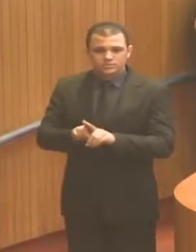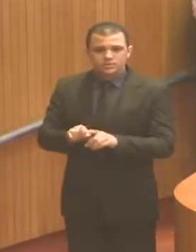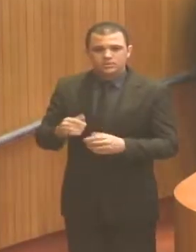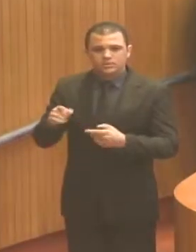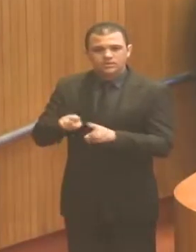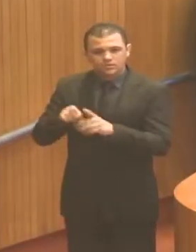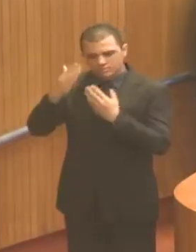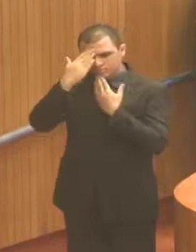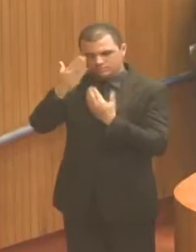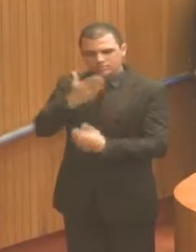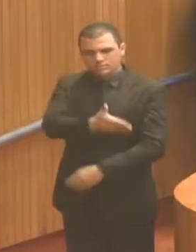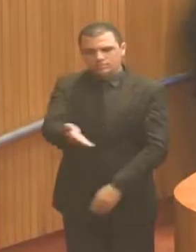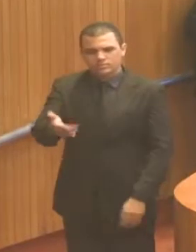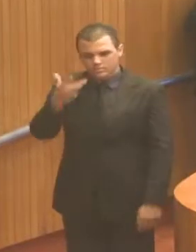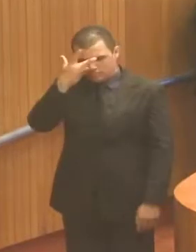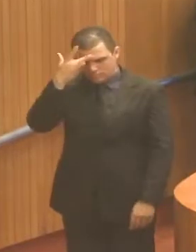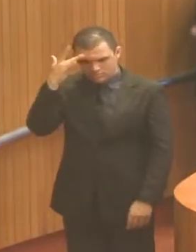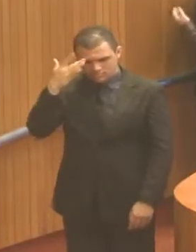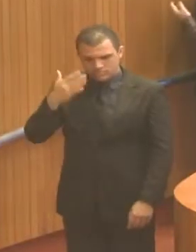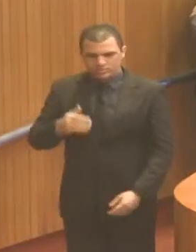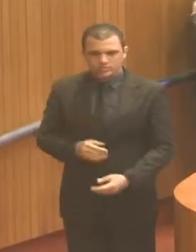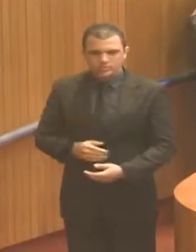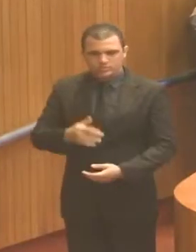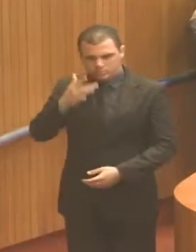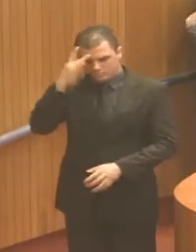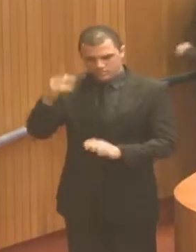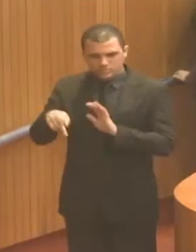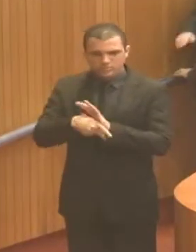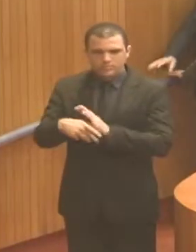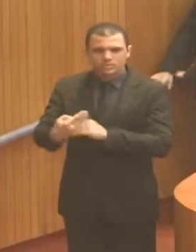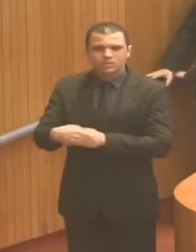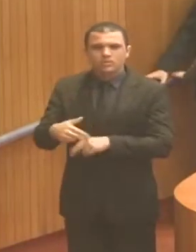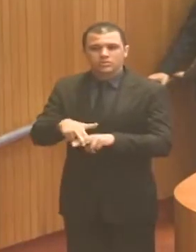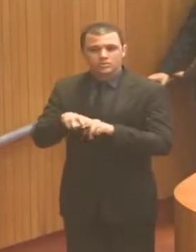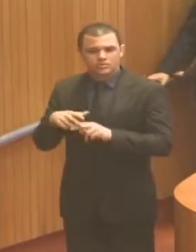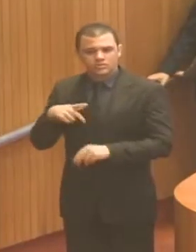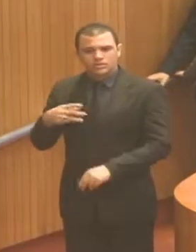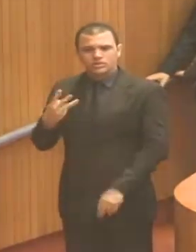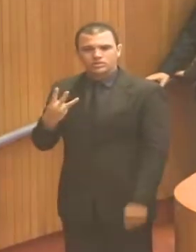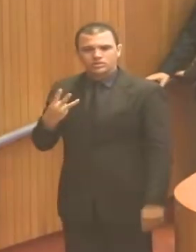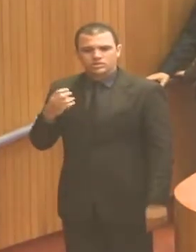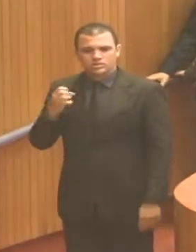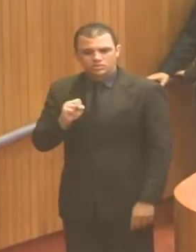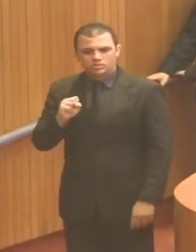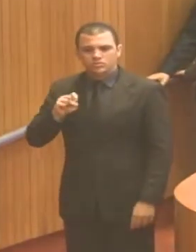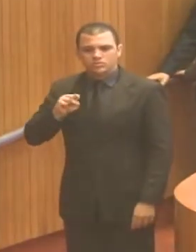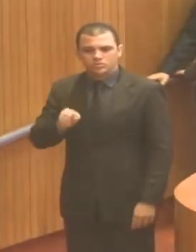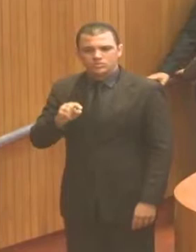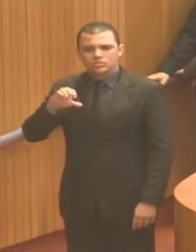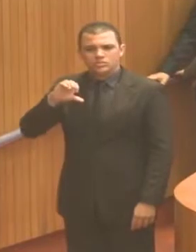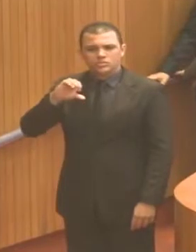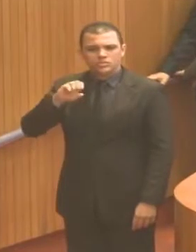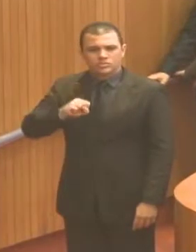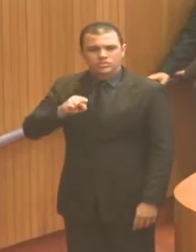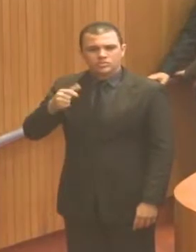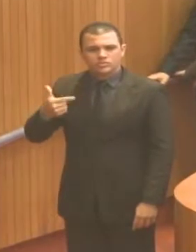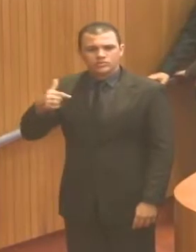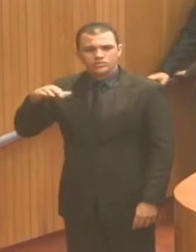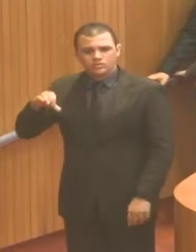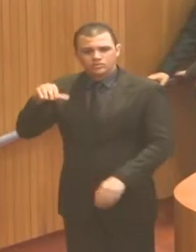a esse povo querido, a esse povo maranhense, pelos 38.829